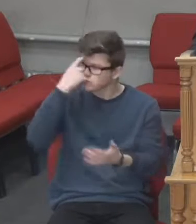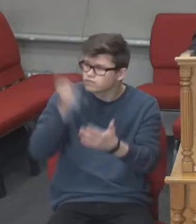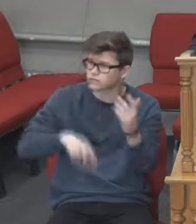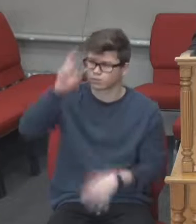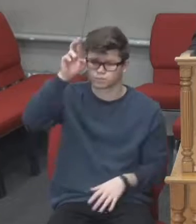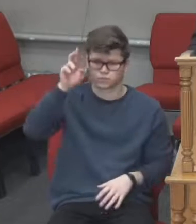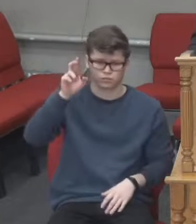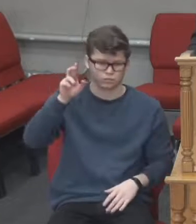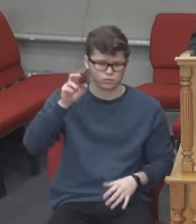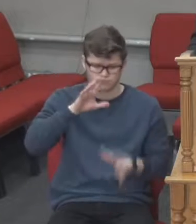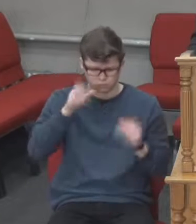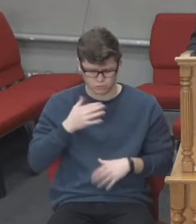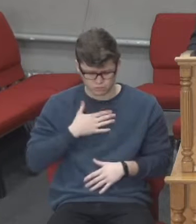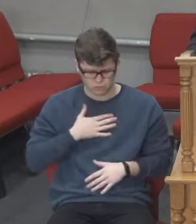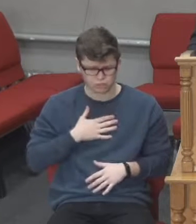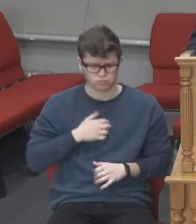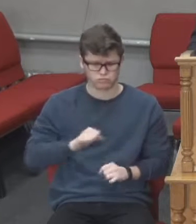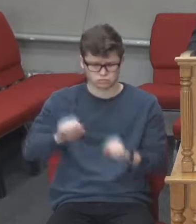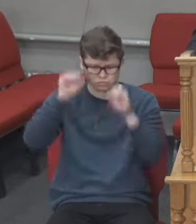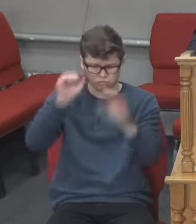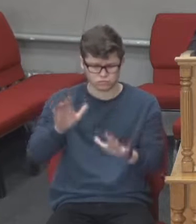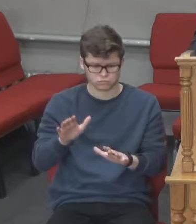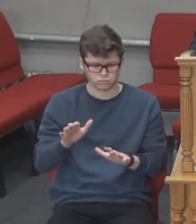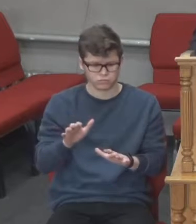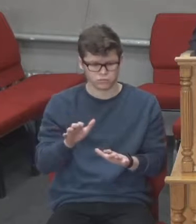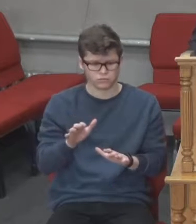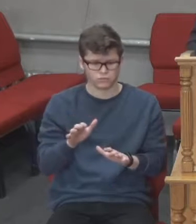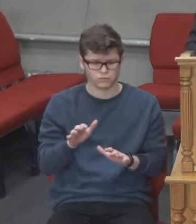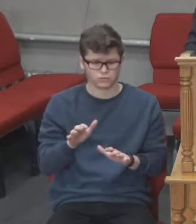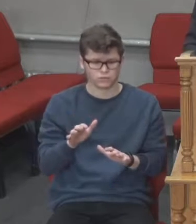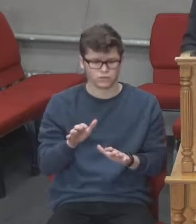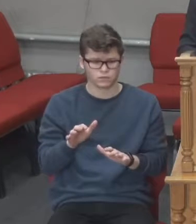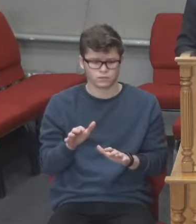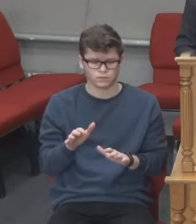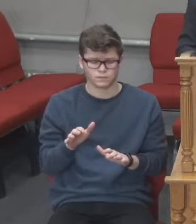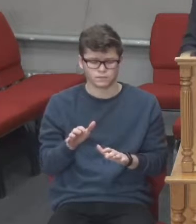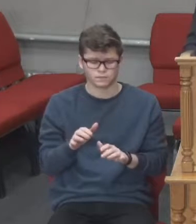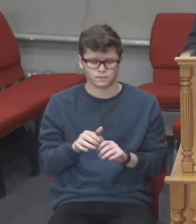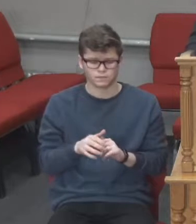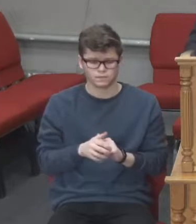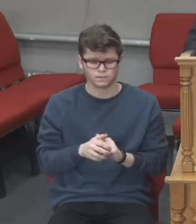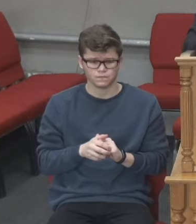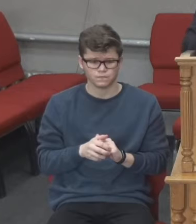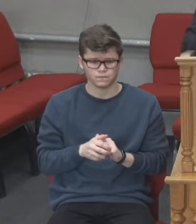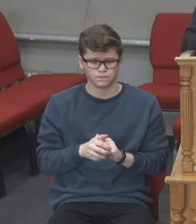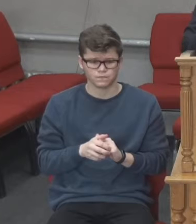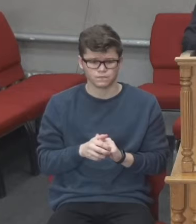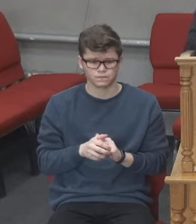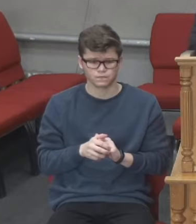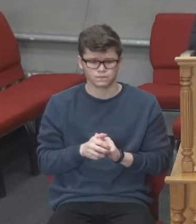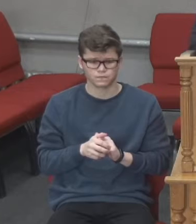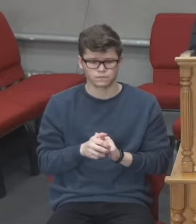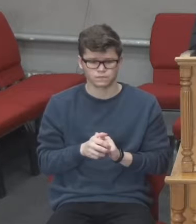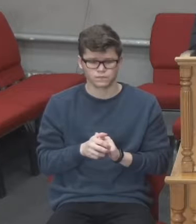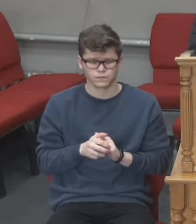Що ми робимо? Ми повинні більше молитися Богу, читати Боже Слово, перебувати в спілкуванні